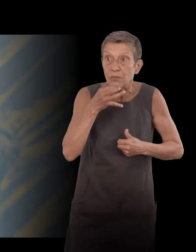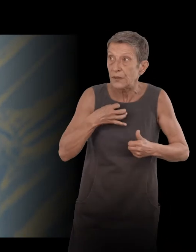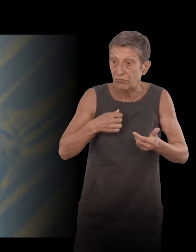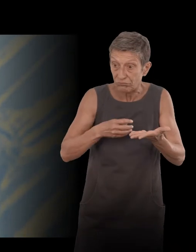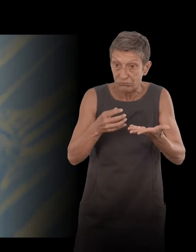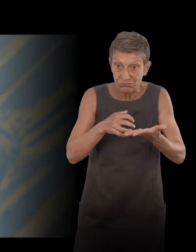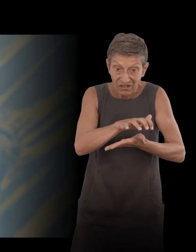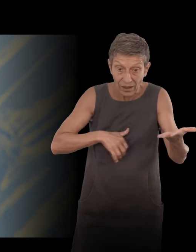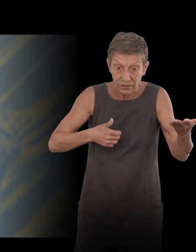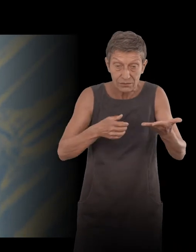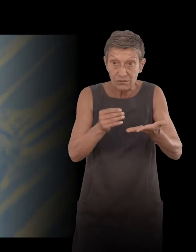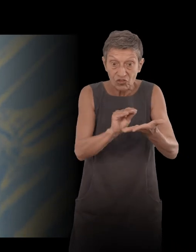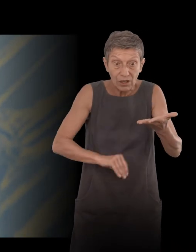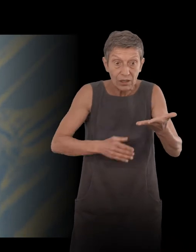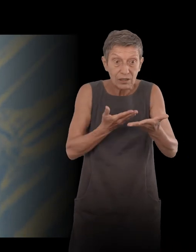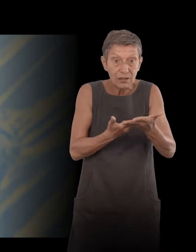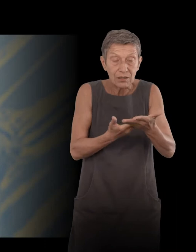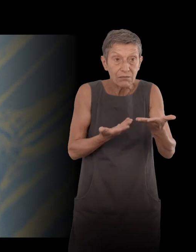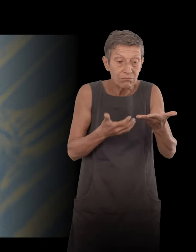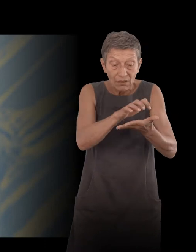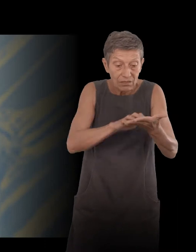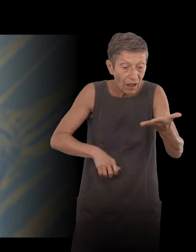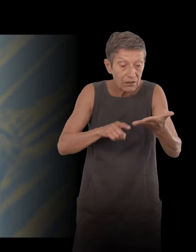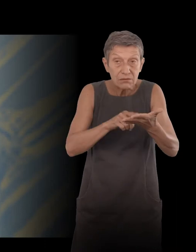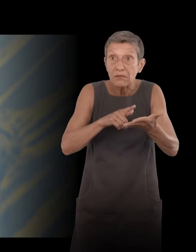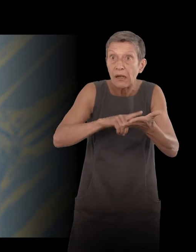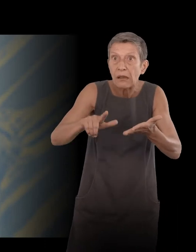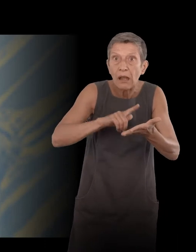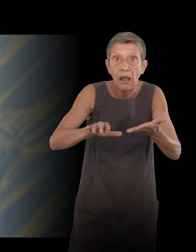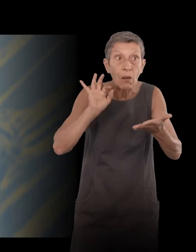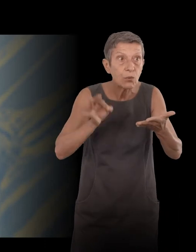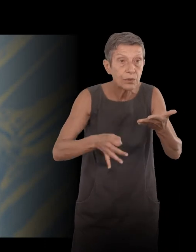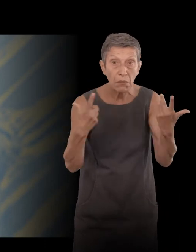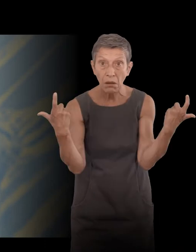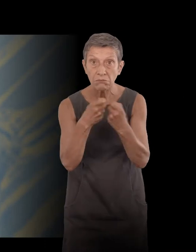which is a text a bit literary. I didn't see what we could put as image on